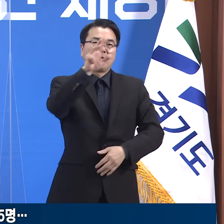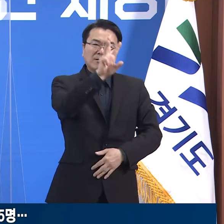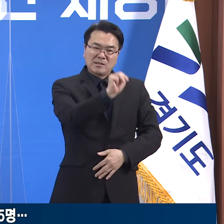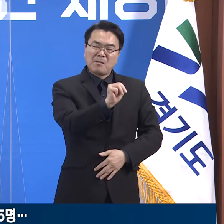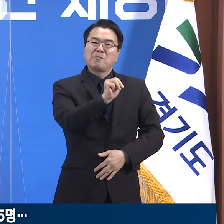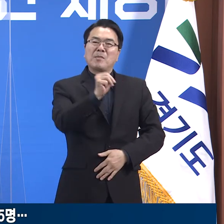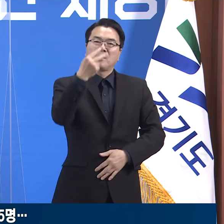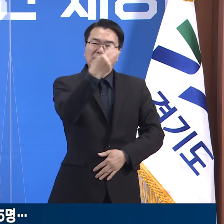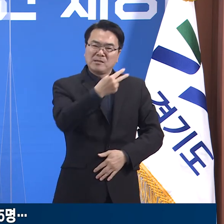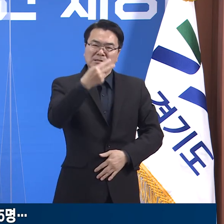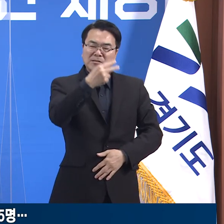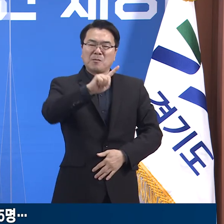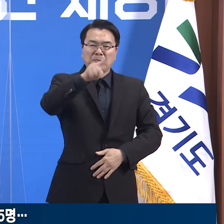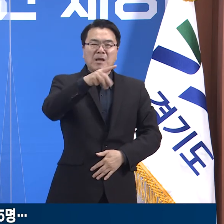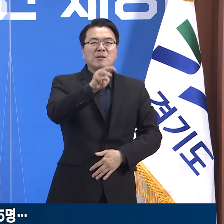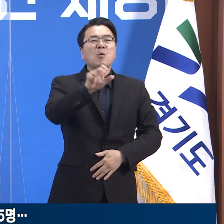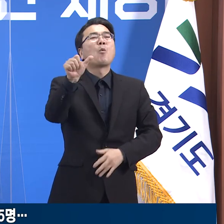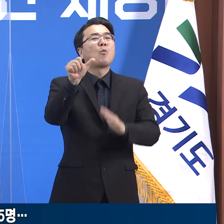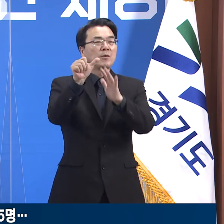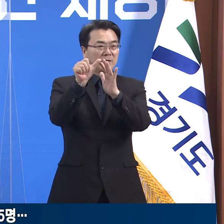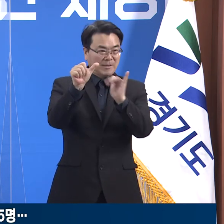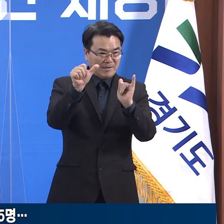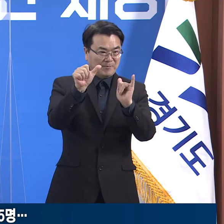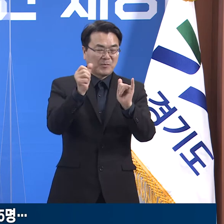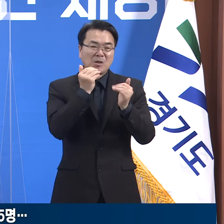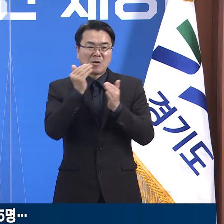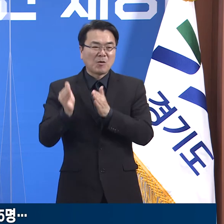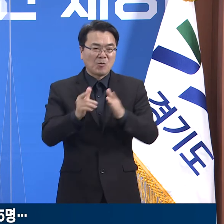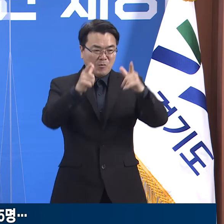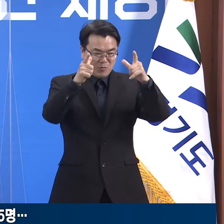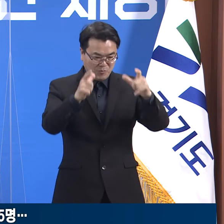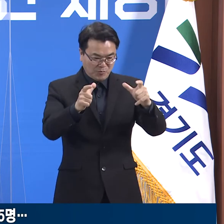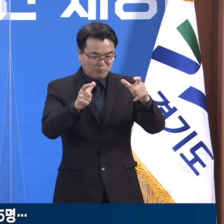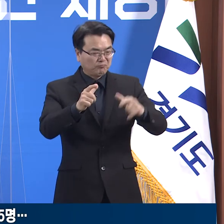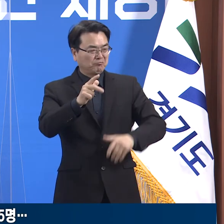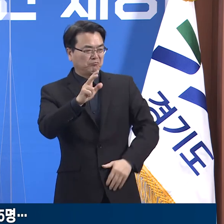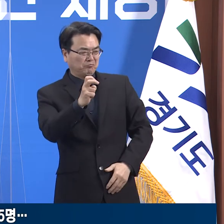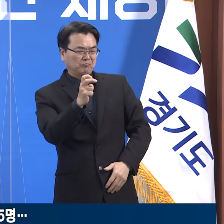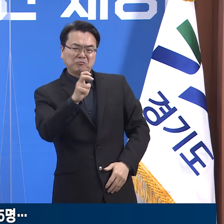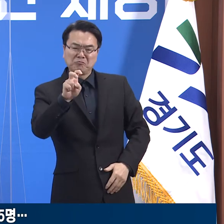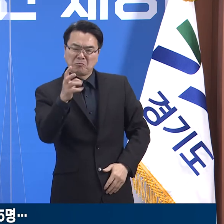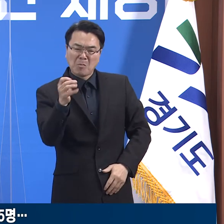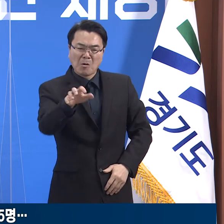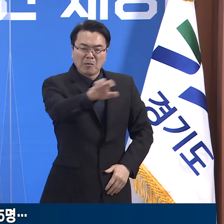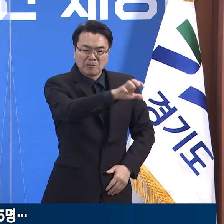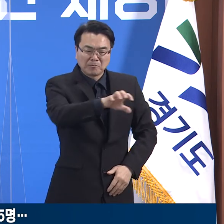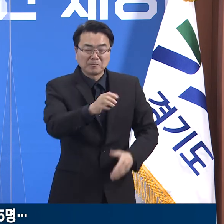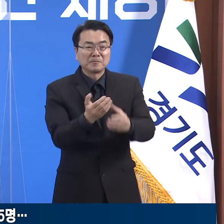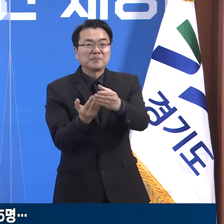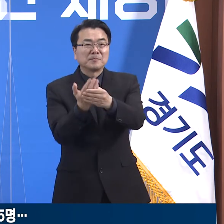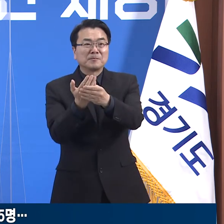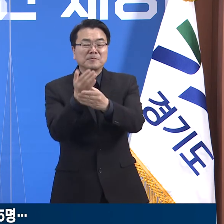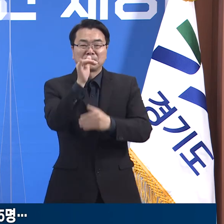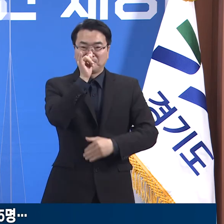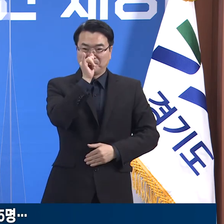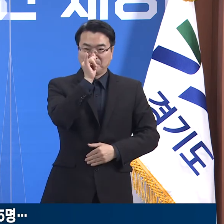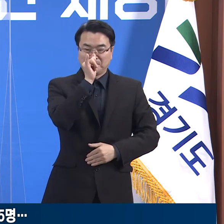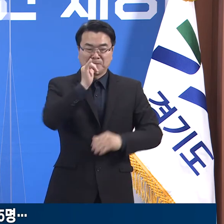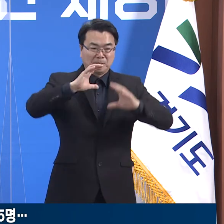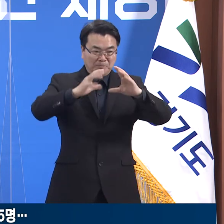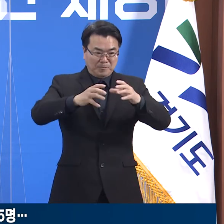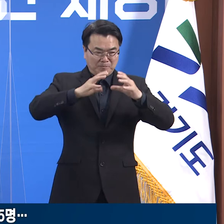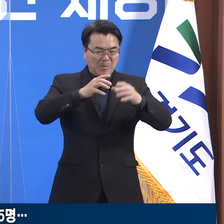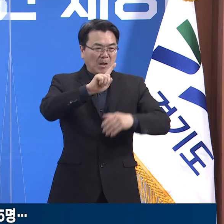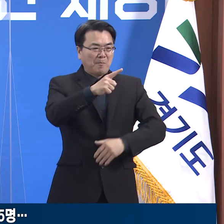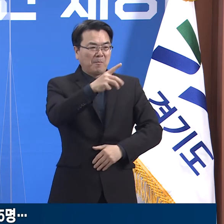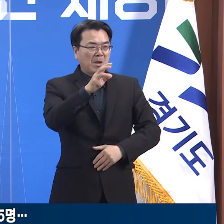2,135명으로 도내 26개 시군에서 확진자가 발생하였습니다. 국내 발생이